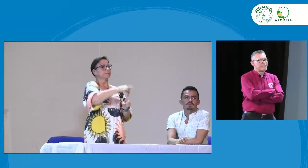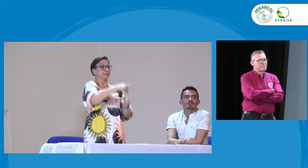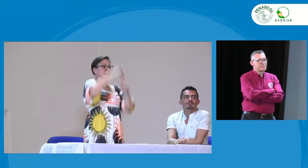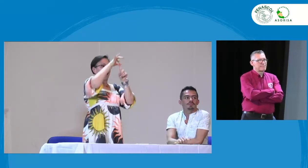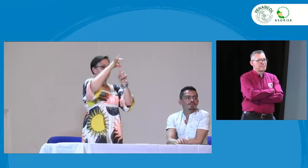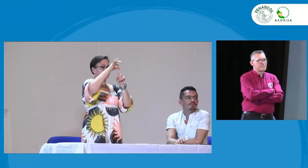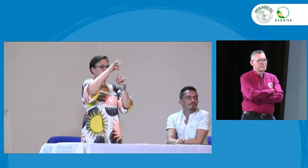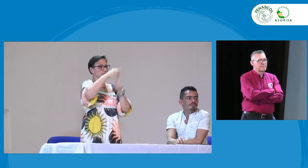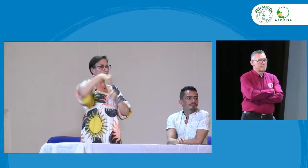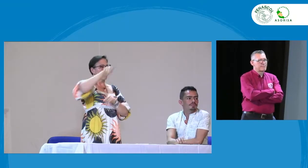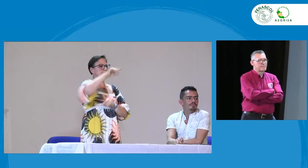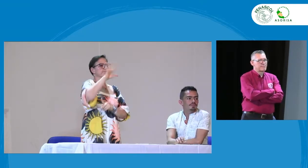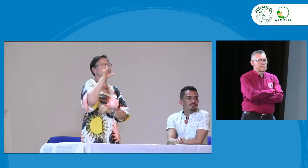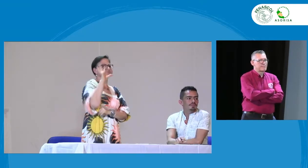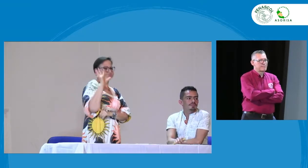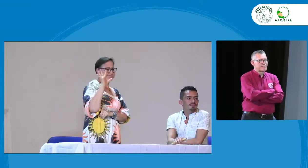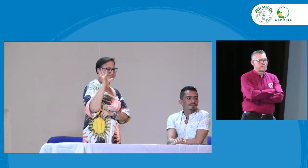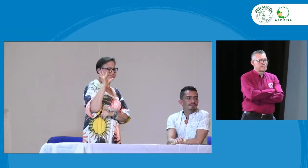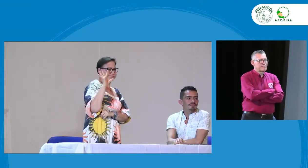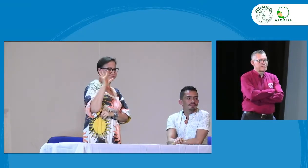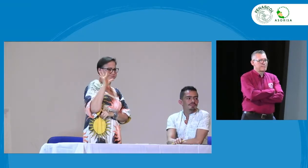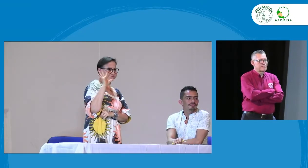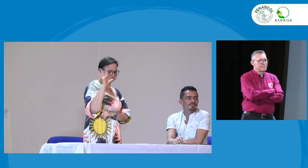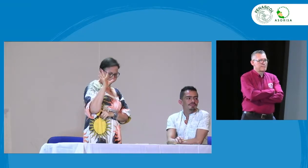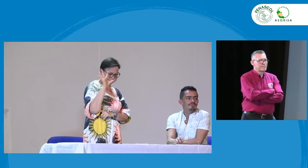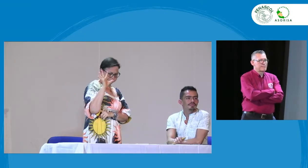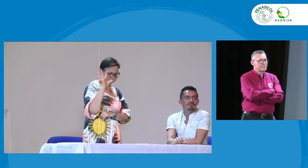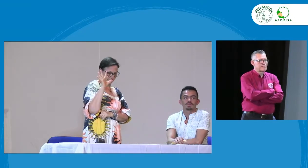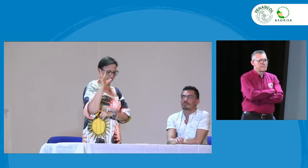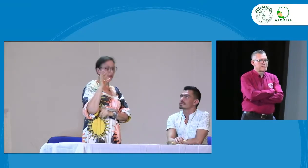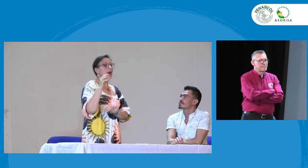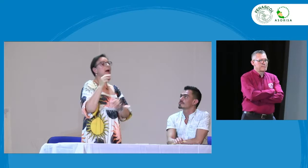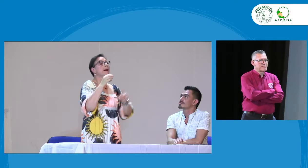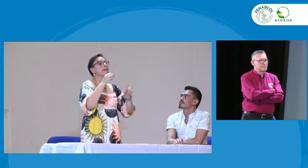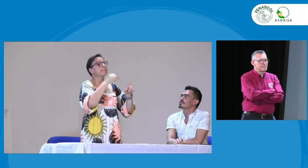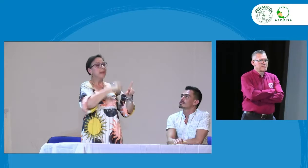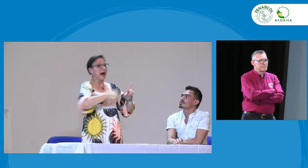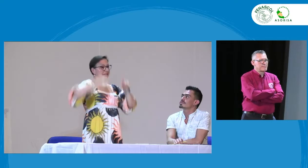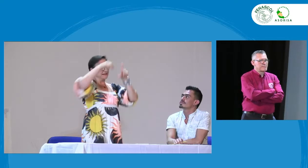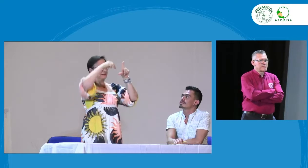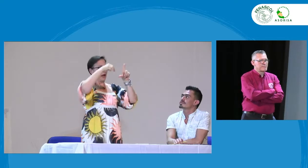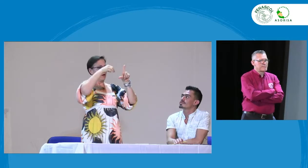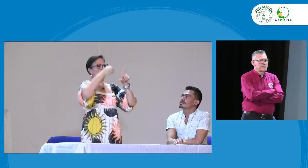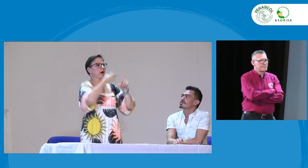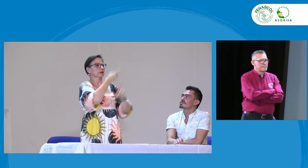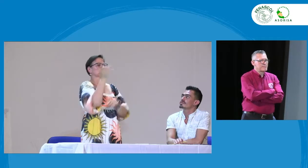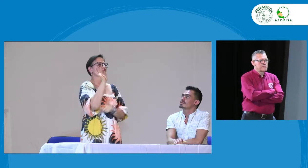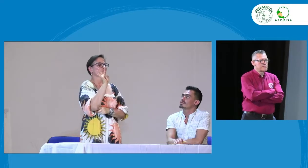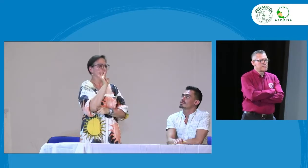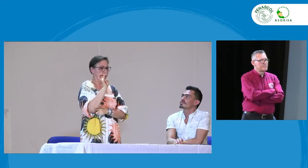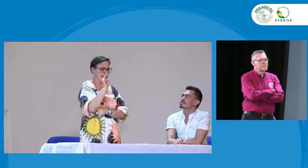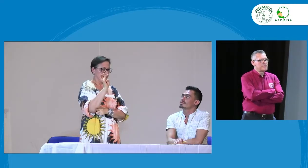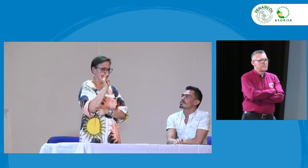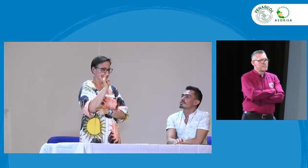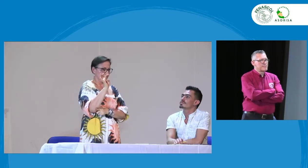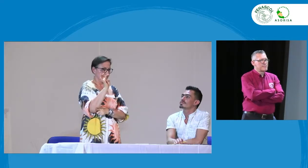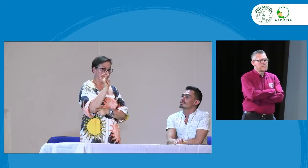y especializaciones o especialistas tenemos 5 maestros tenemos